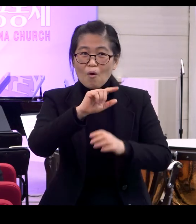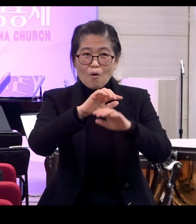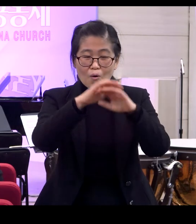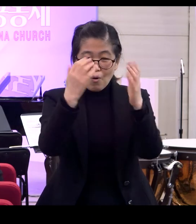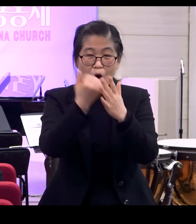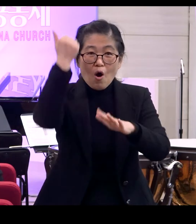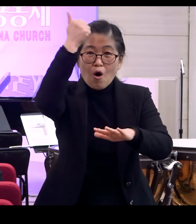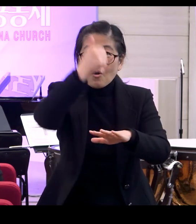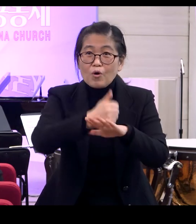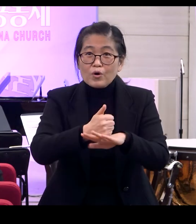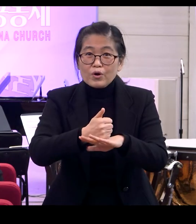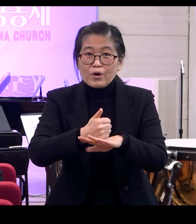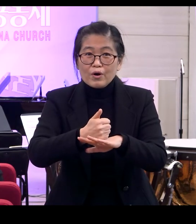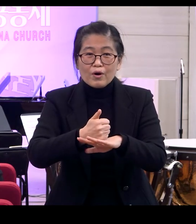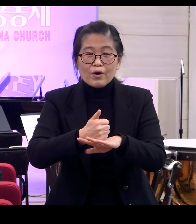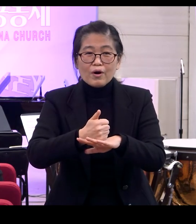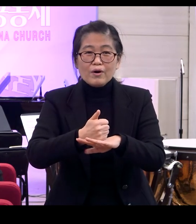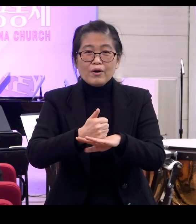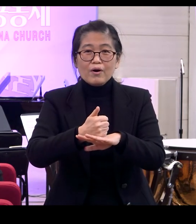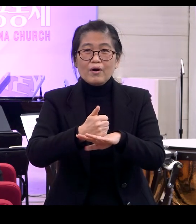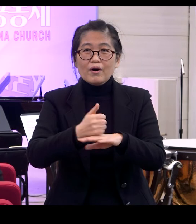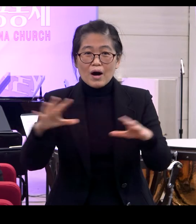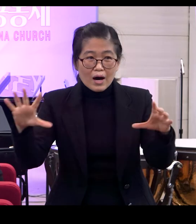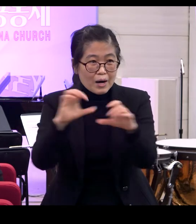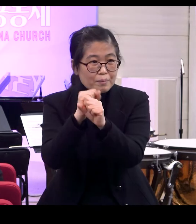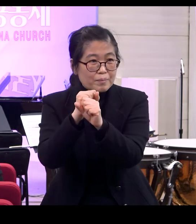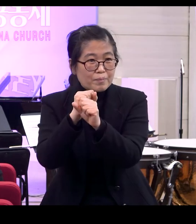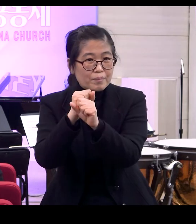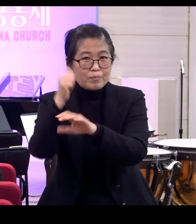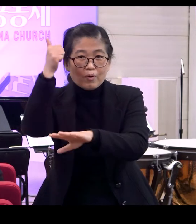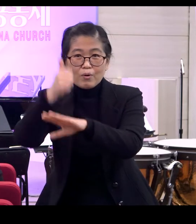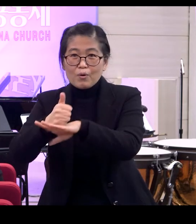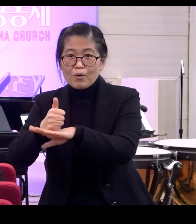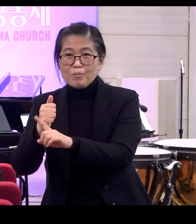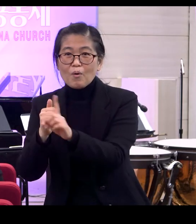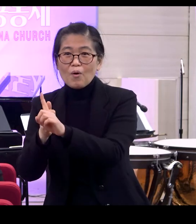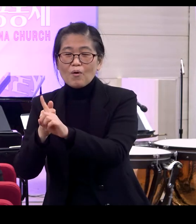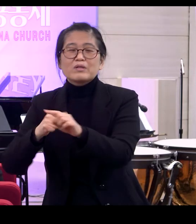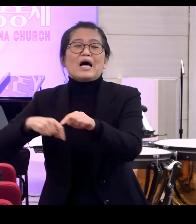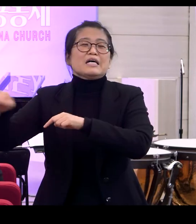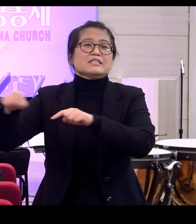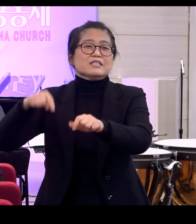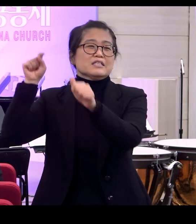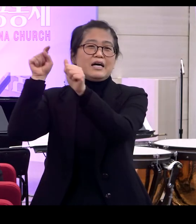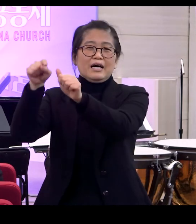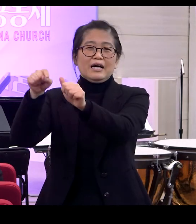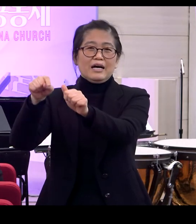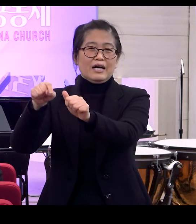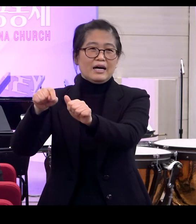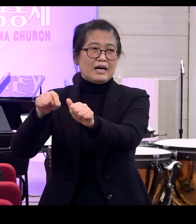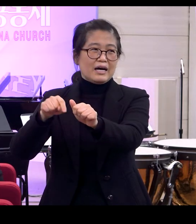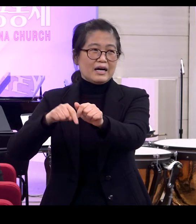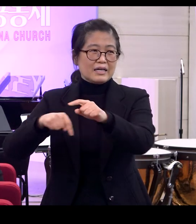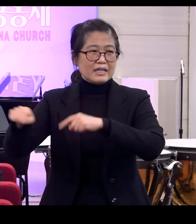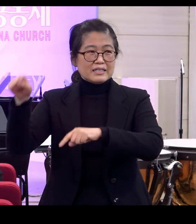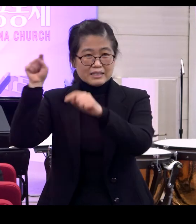모든 창세기 1장 28절 말씀에 결론은 뭐냐 다스리라 그겁니다 다스리라